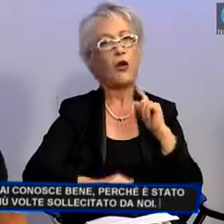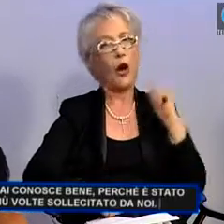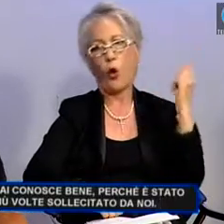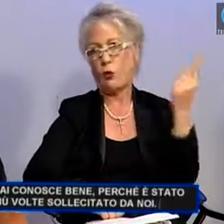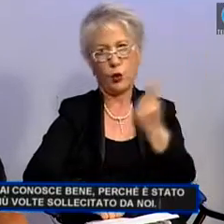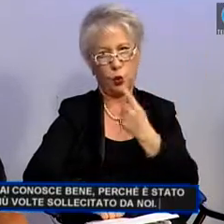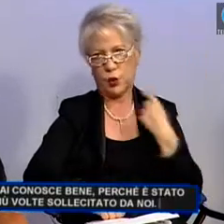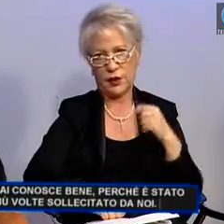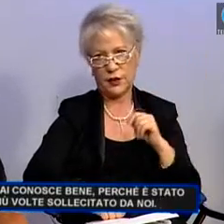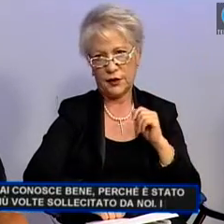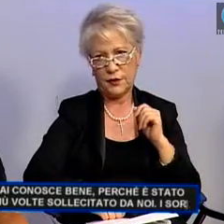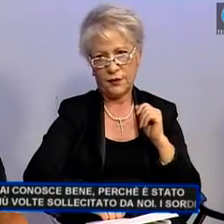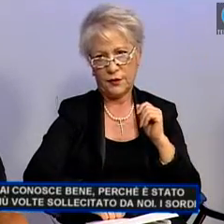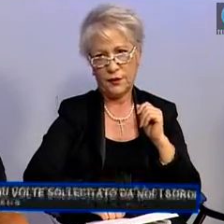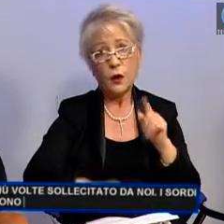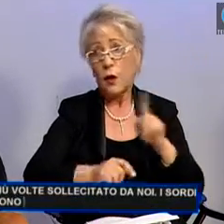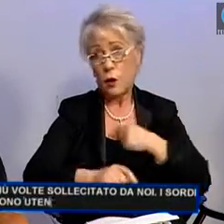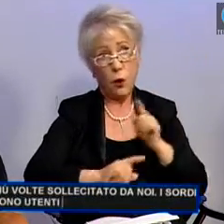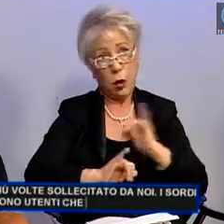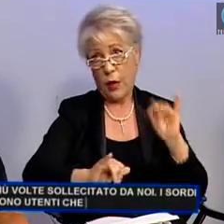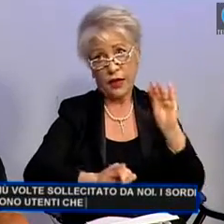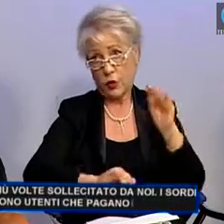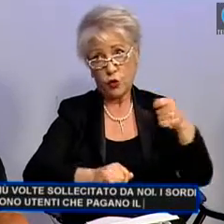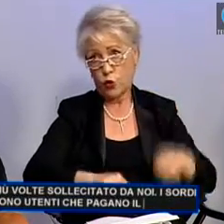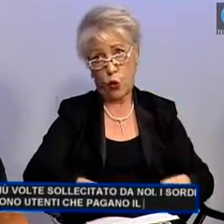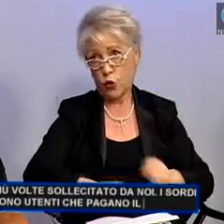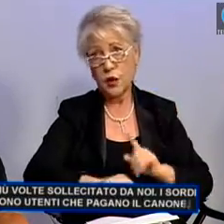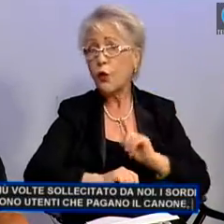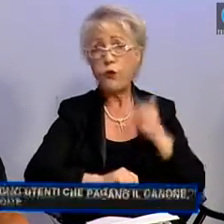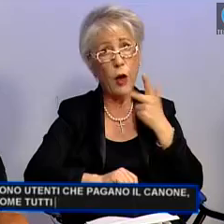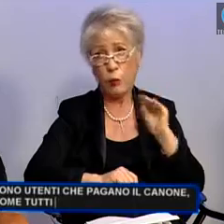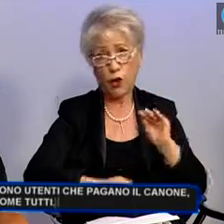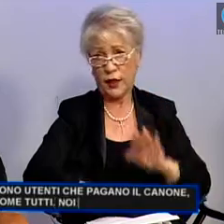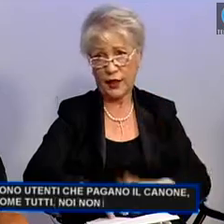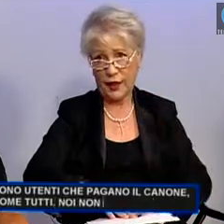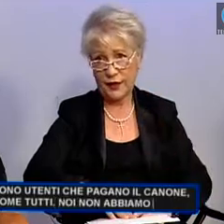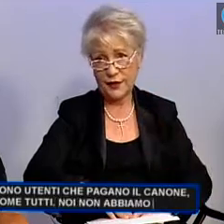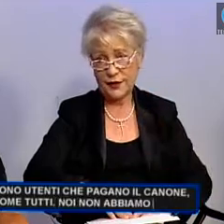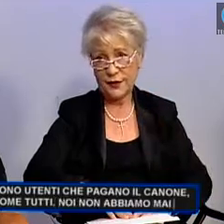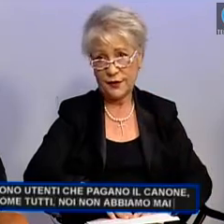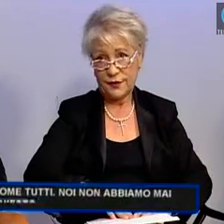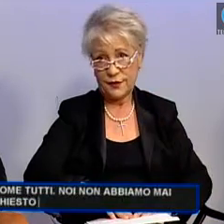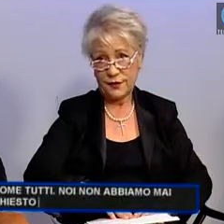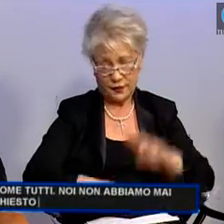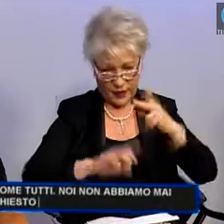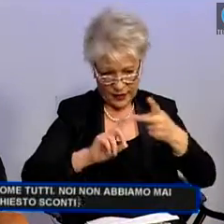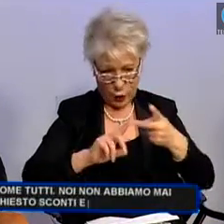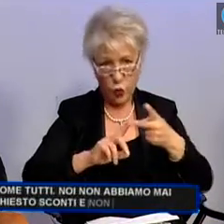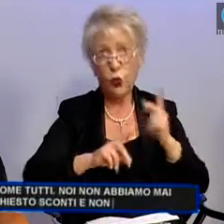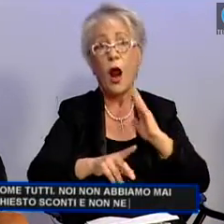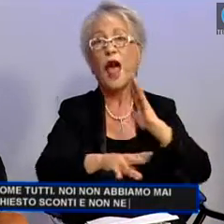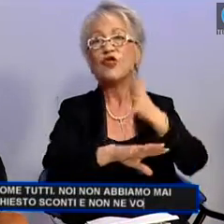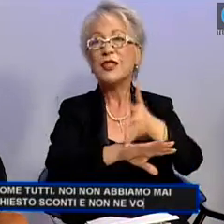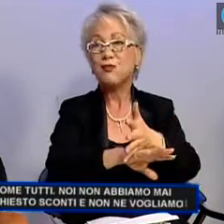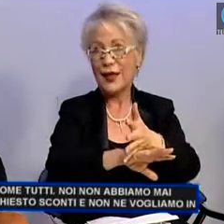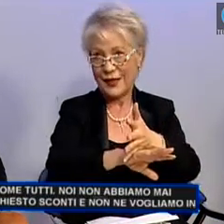I sordi sono utenti che pagano il canone, come tutti. Noi non abbiamo mai chiesto sconti e non ne vogliamo in questo